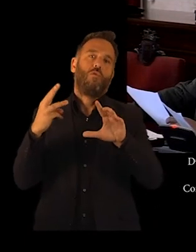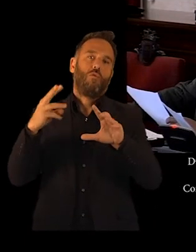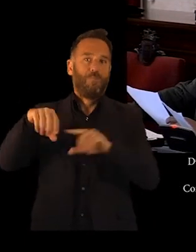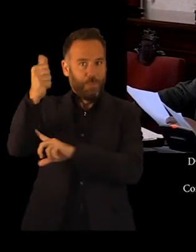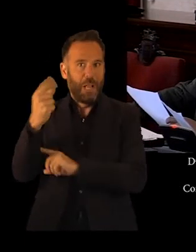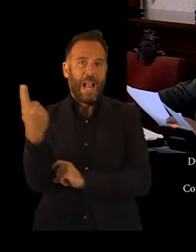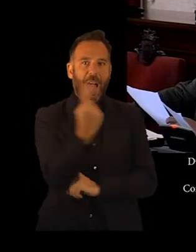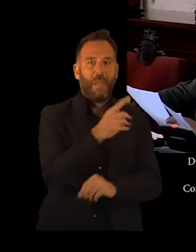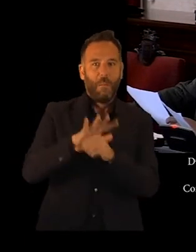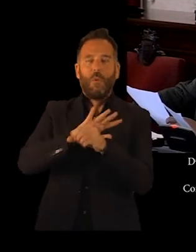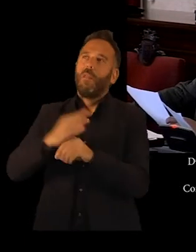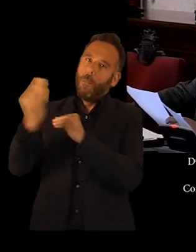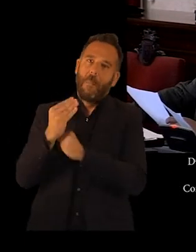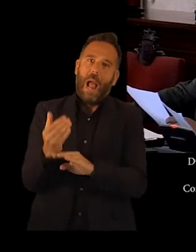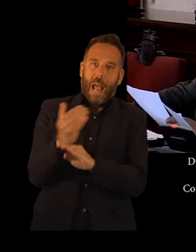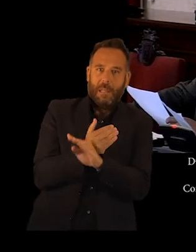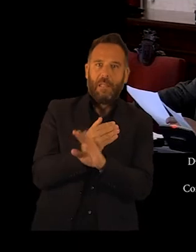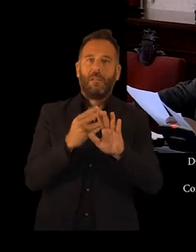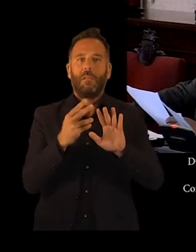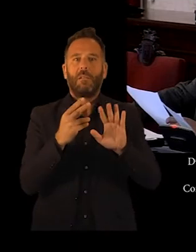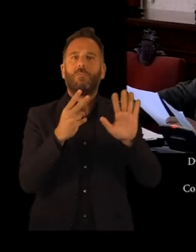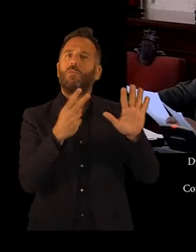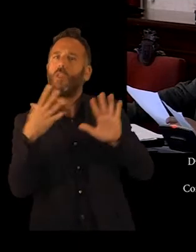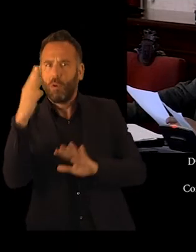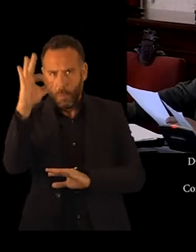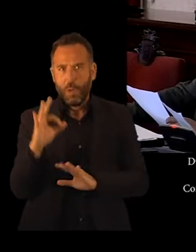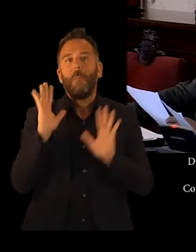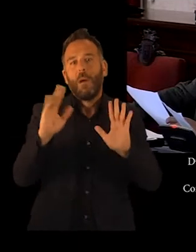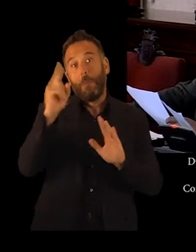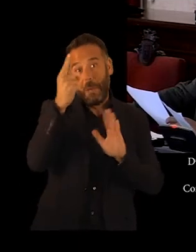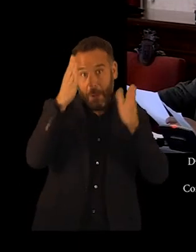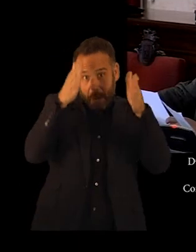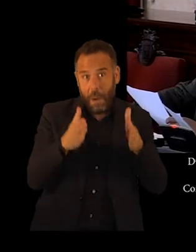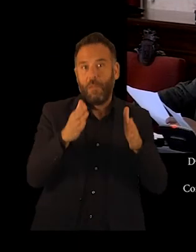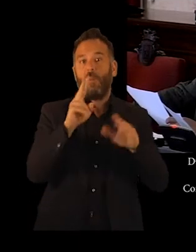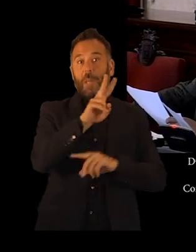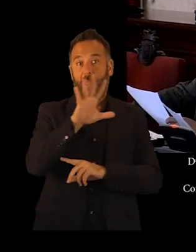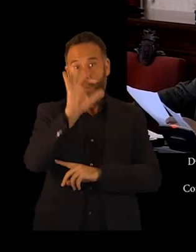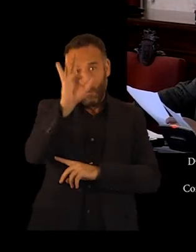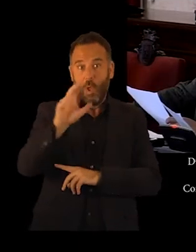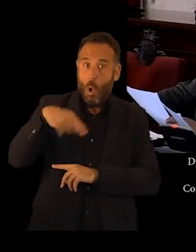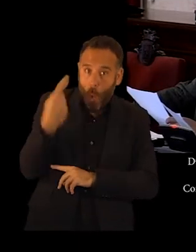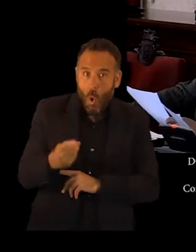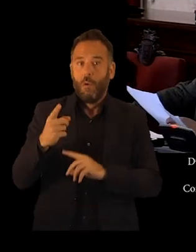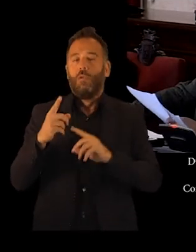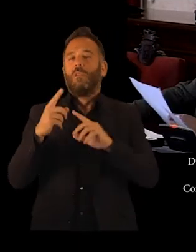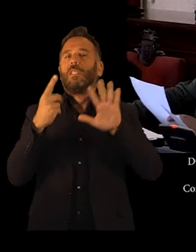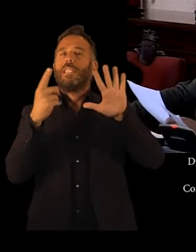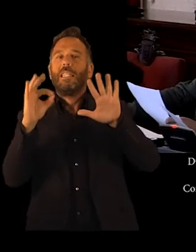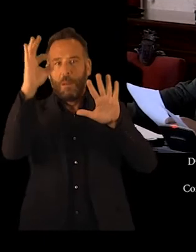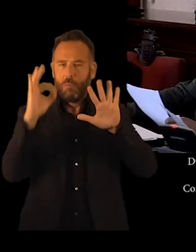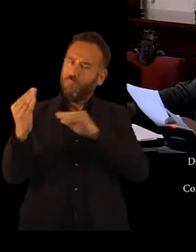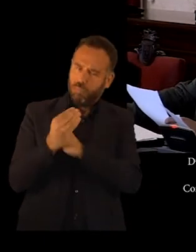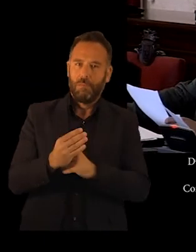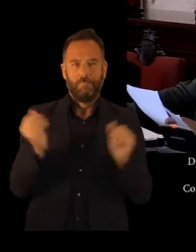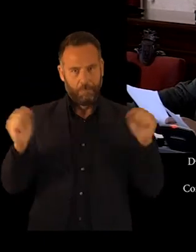el pago de anticipo de hasta el 75% y lo harían en dos tandas, una primera del 25% y otra durante la ejecución del proyecto del 60%.